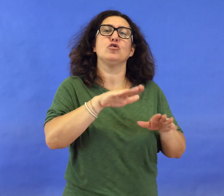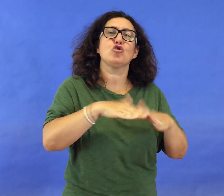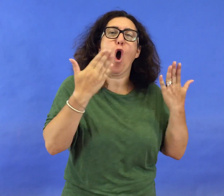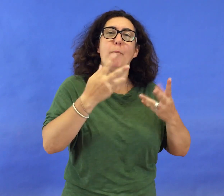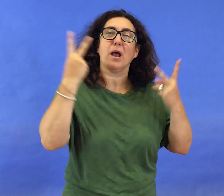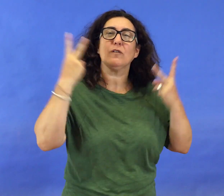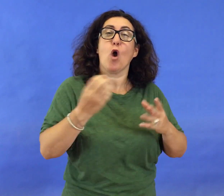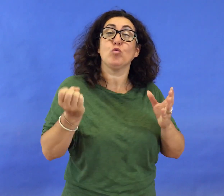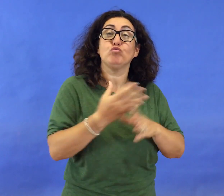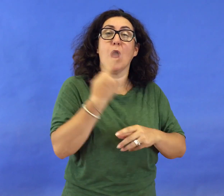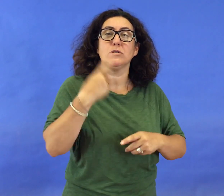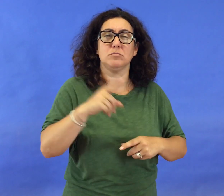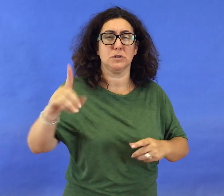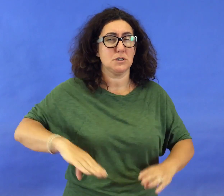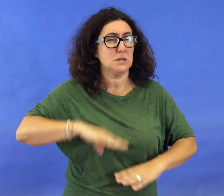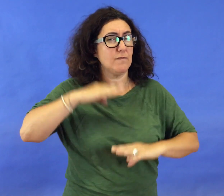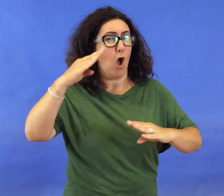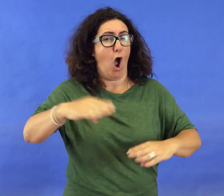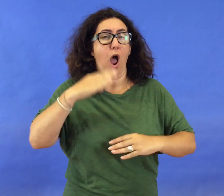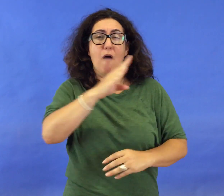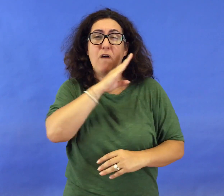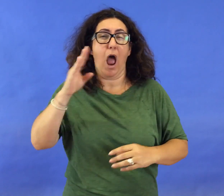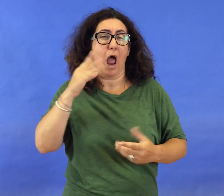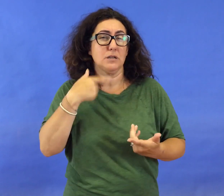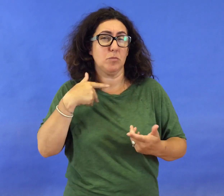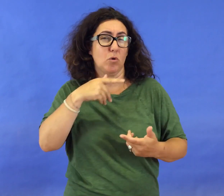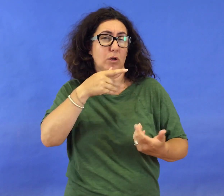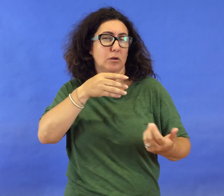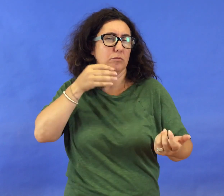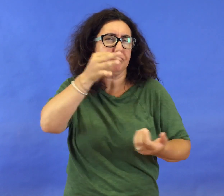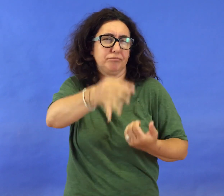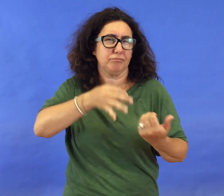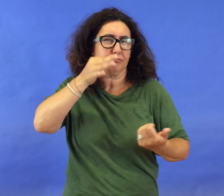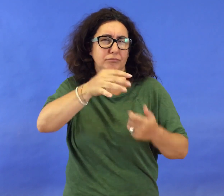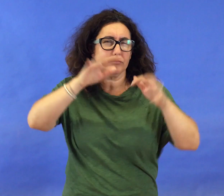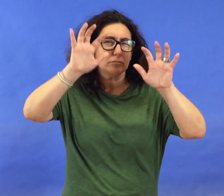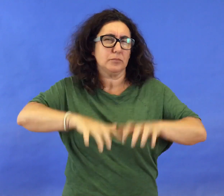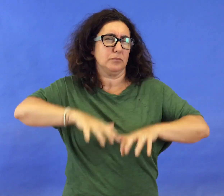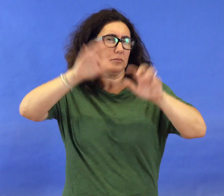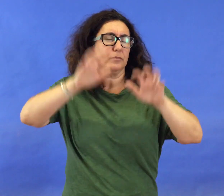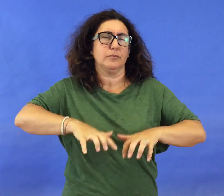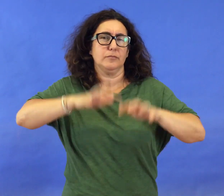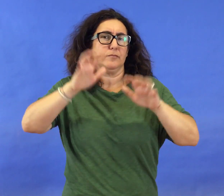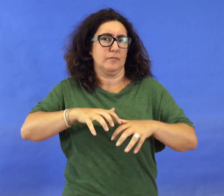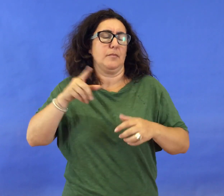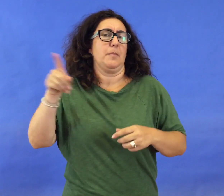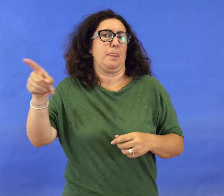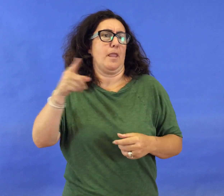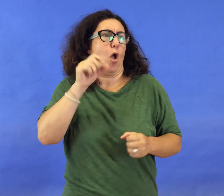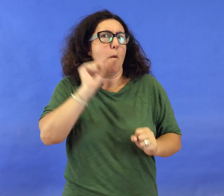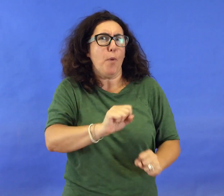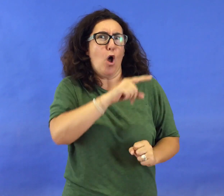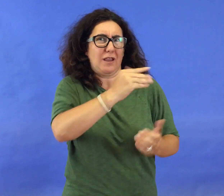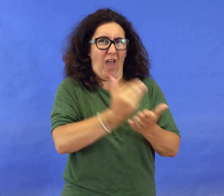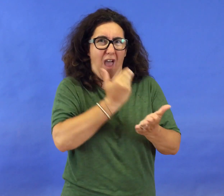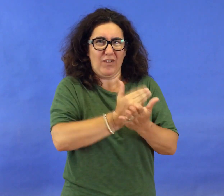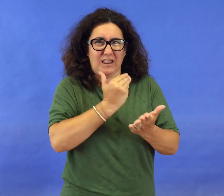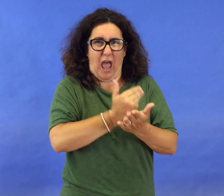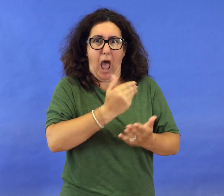disarmato quando il poliziotto ha sparato e l'ha ucciso. La sua tragica morte aveva produttiva serenità. La brutalità della